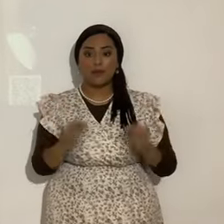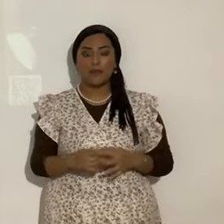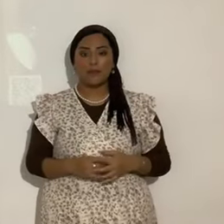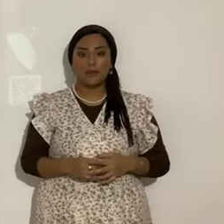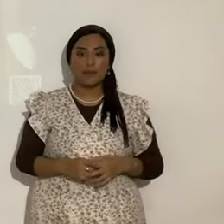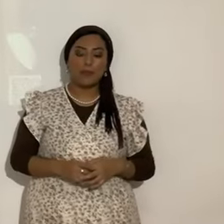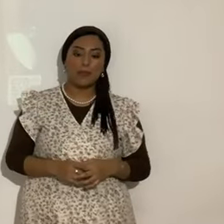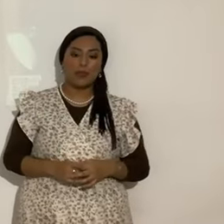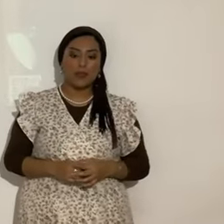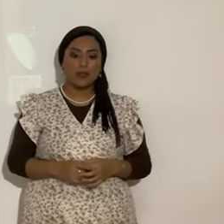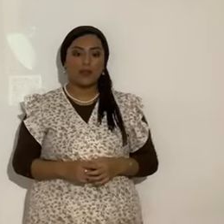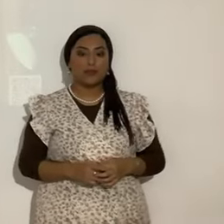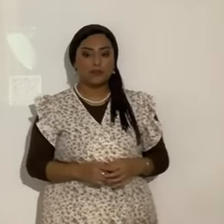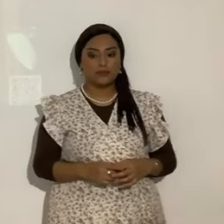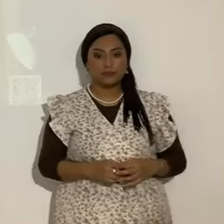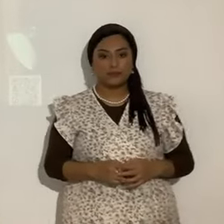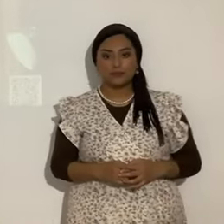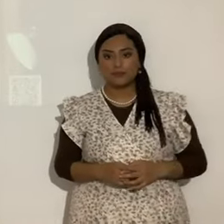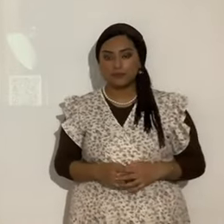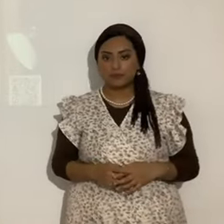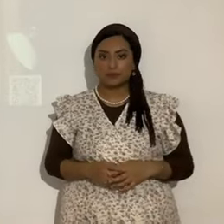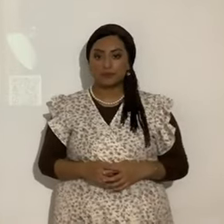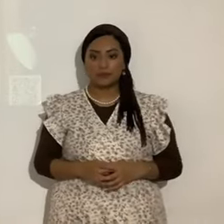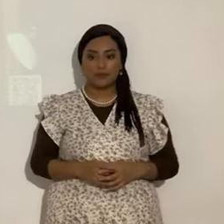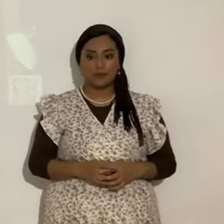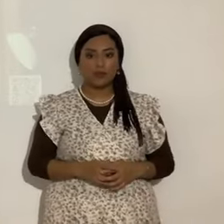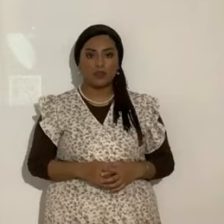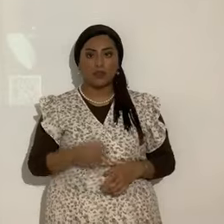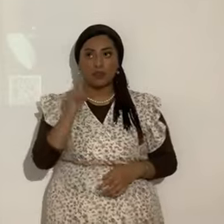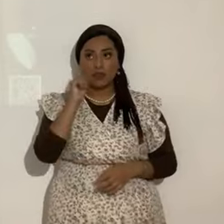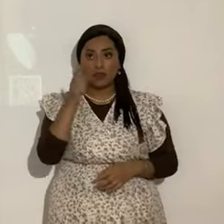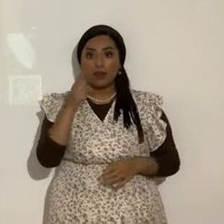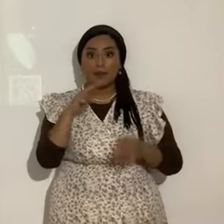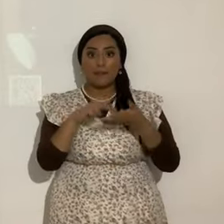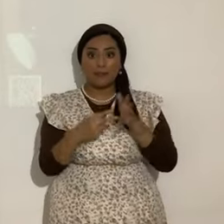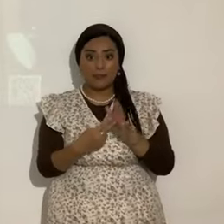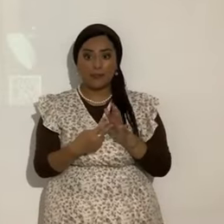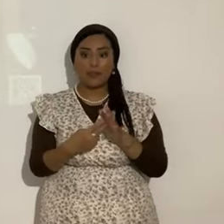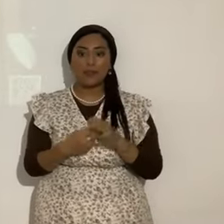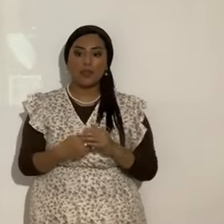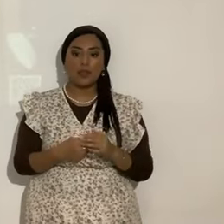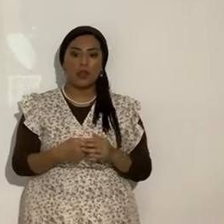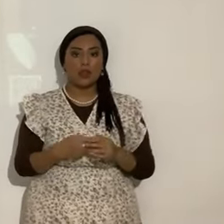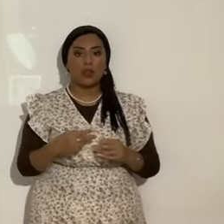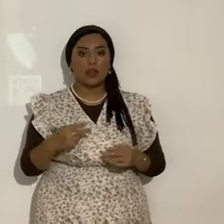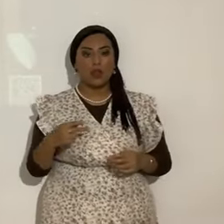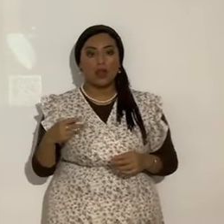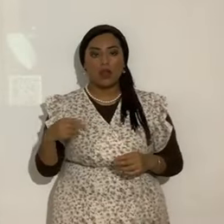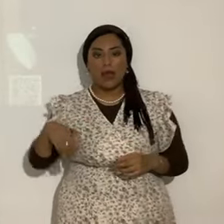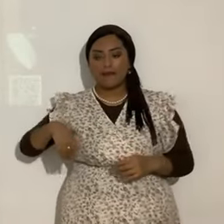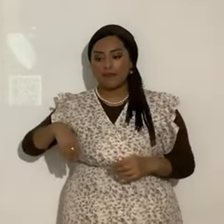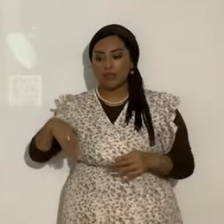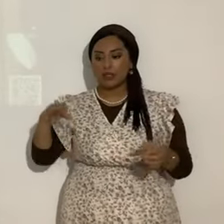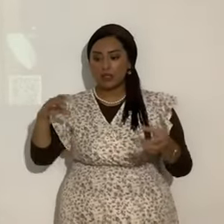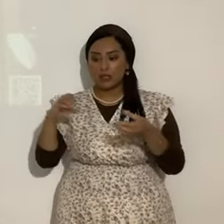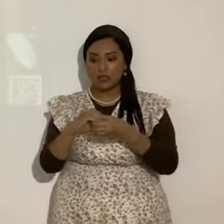Su mensaje. A ver. Su mensaje indica. Que no se habían apropiado. Como tal.